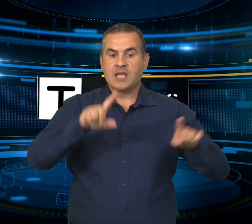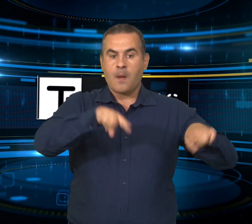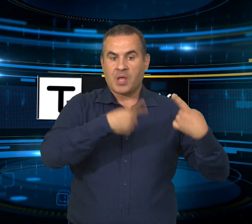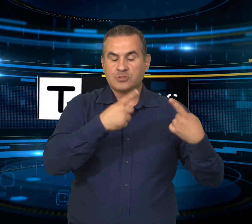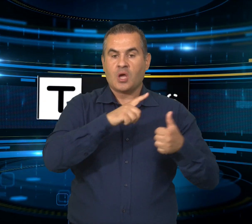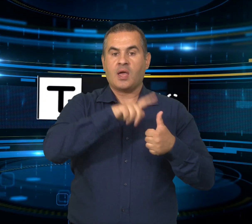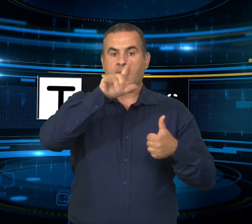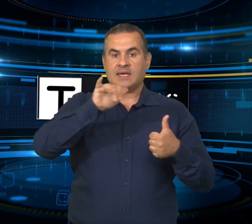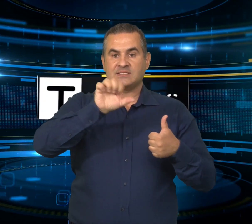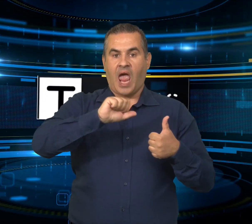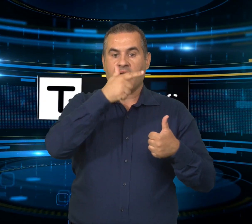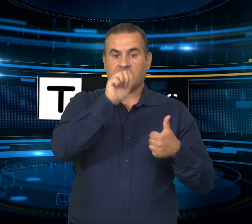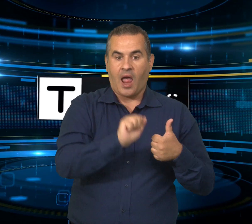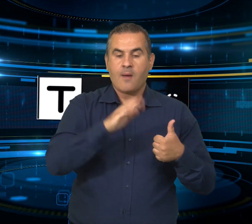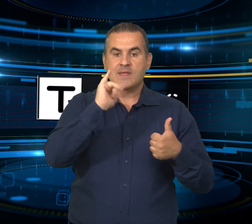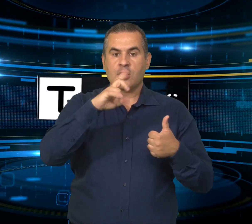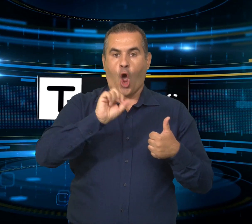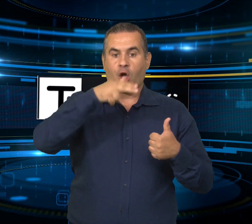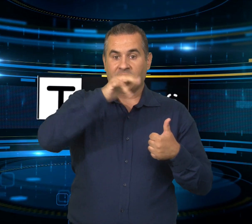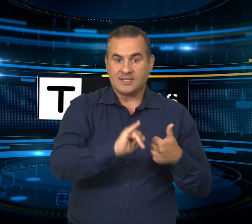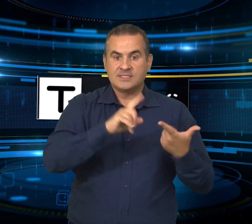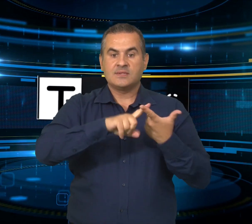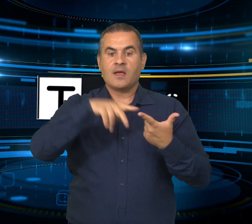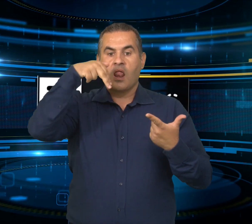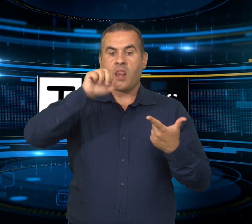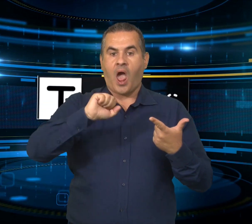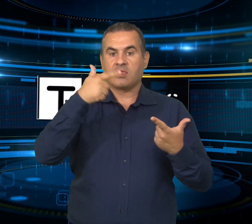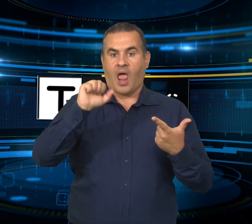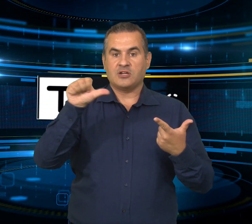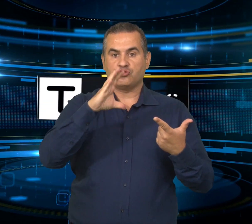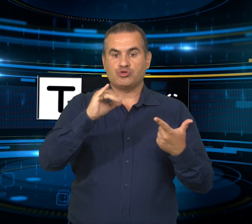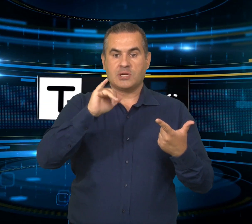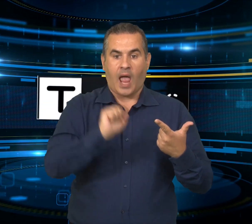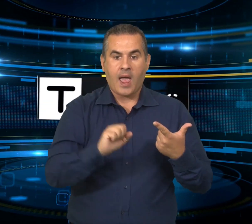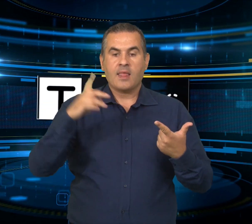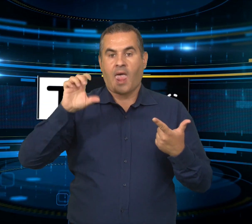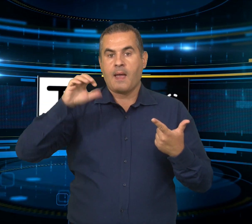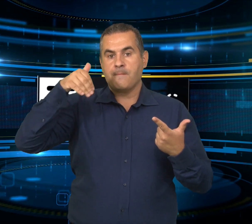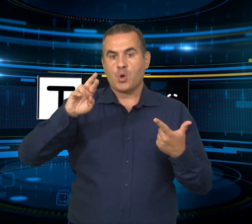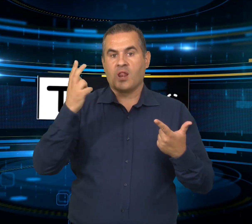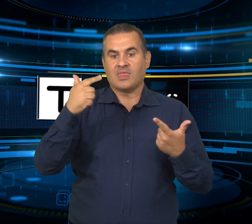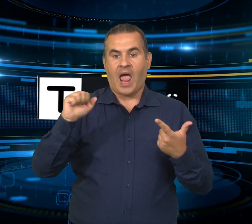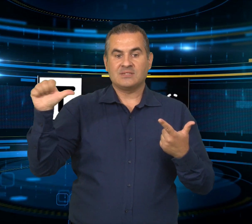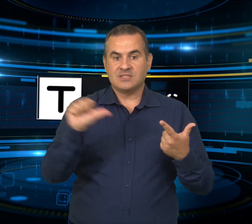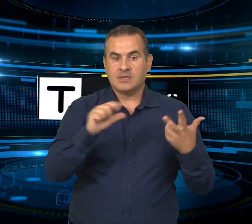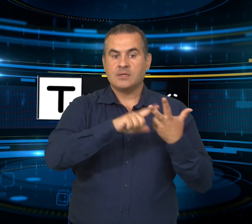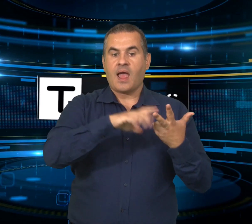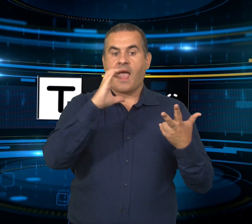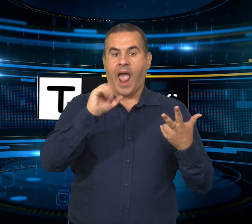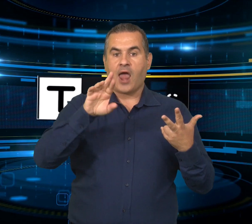Ora le richieste dei consiglieri sono state messe nello suo bianco con un ordine al giorno depositato in Comune Un costo annuale, quello del Consorzio